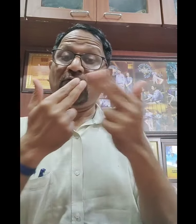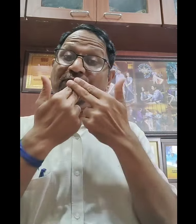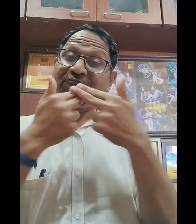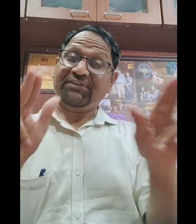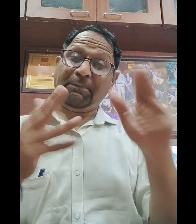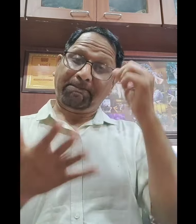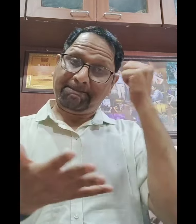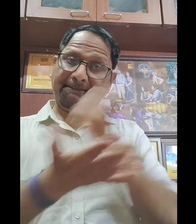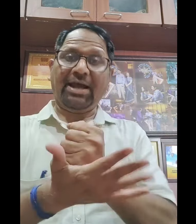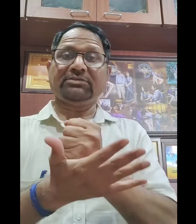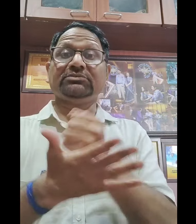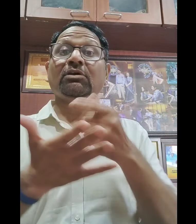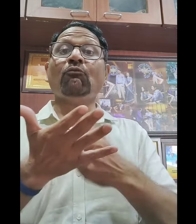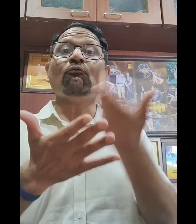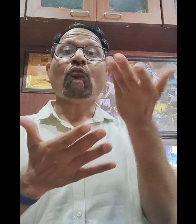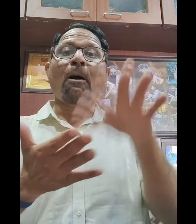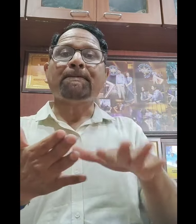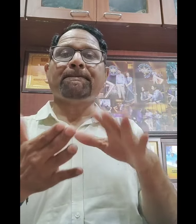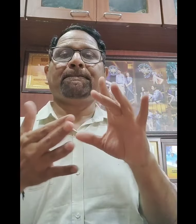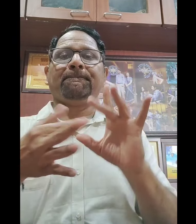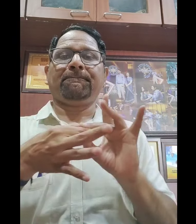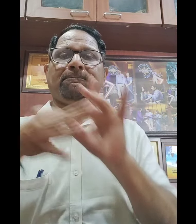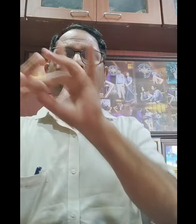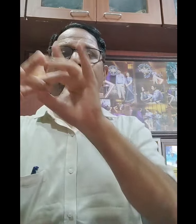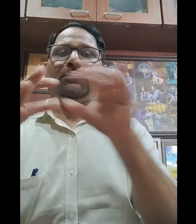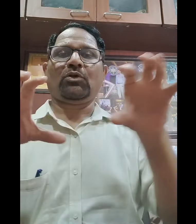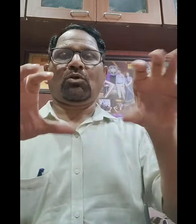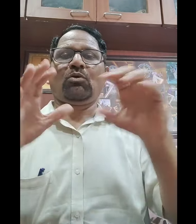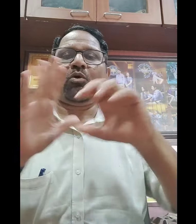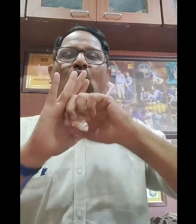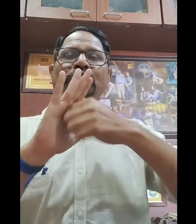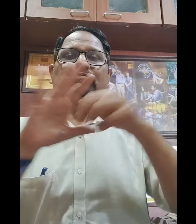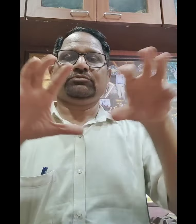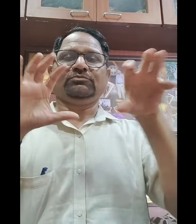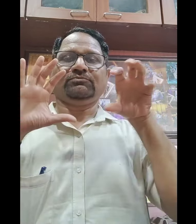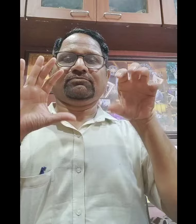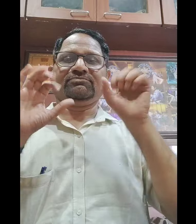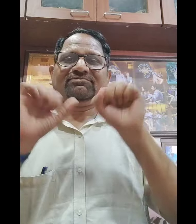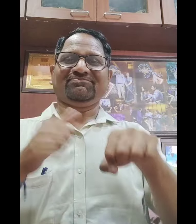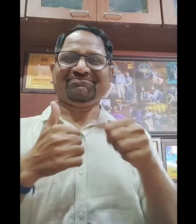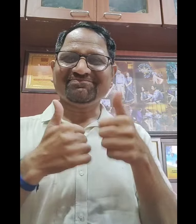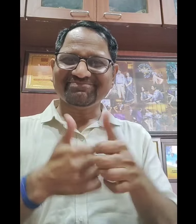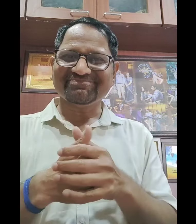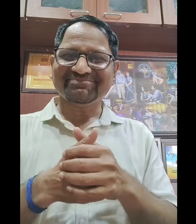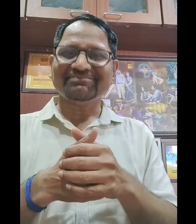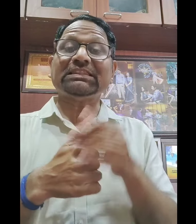से Free होना चाहिए, कोई Face नहीं लगना चाहिए यह हमको सम्मिधान ताकत देता है